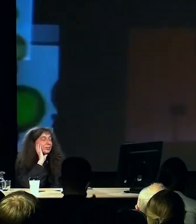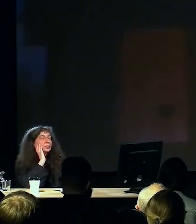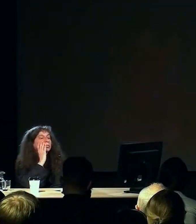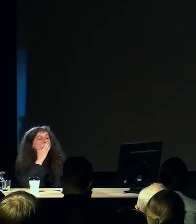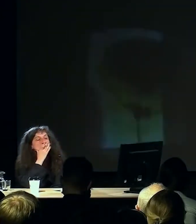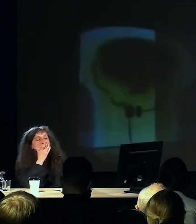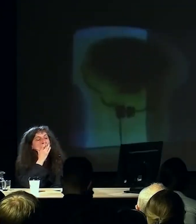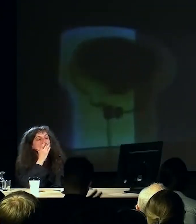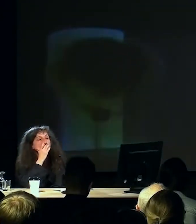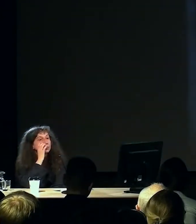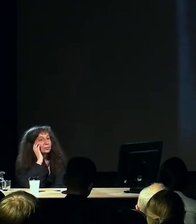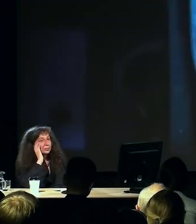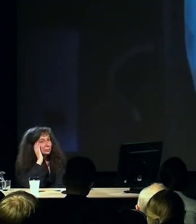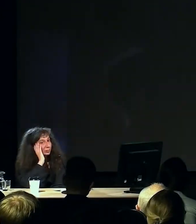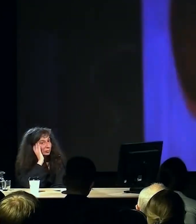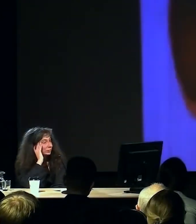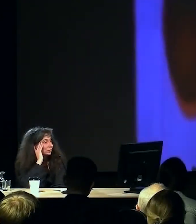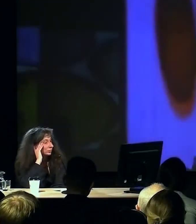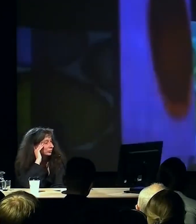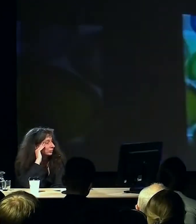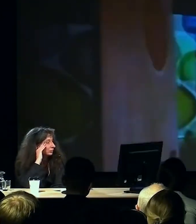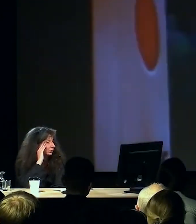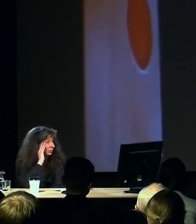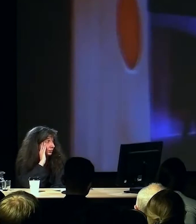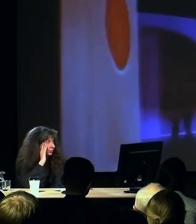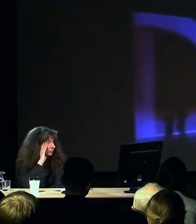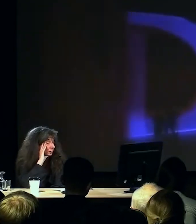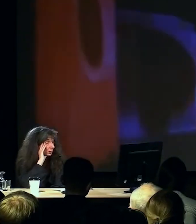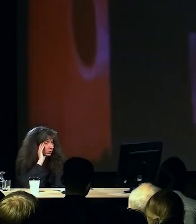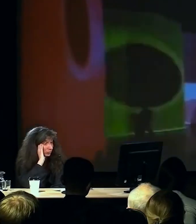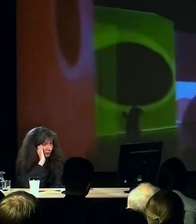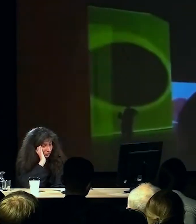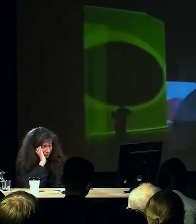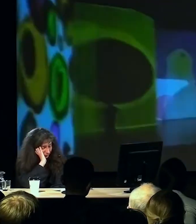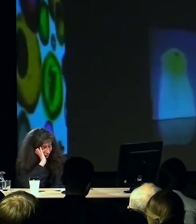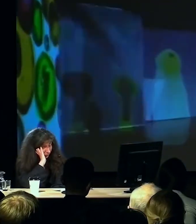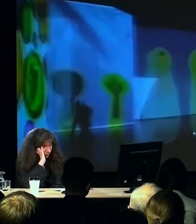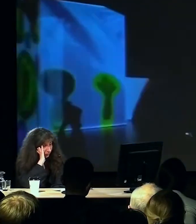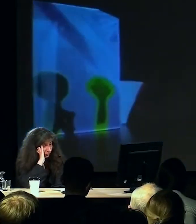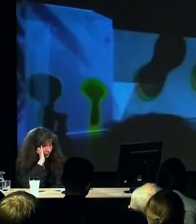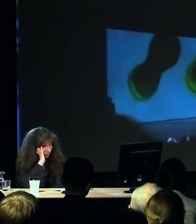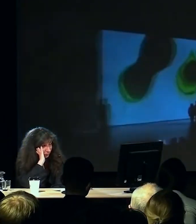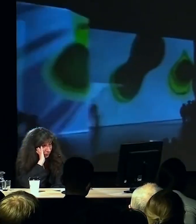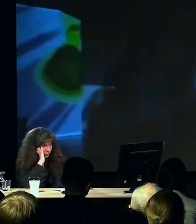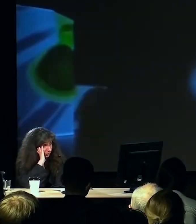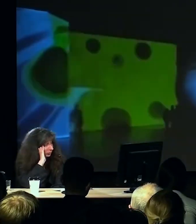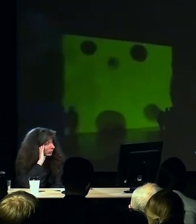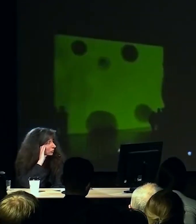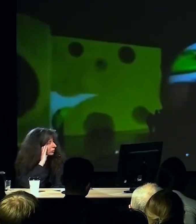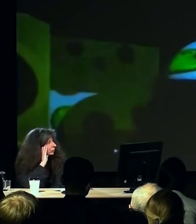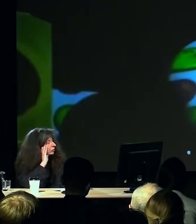ощущение размеренно и ритмично пульсирующего изображения. Доминируют синие, зелёные и красные цвета.